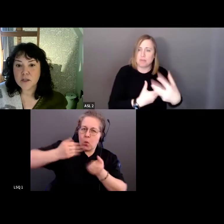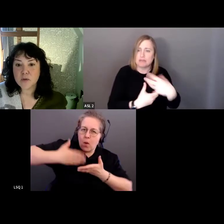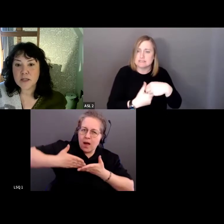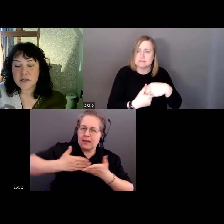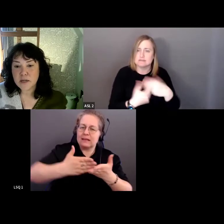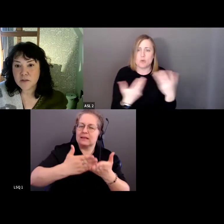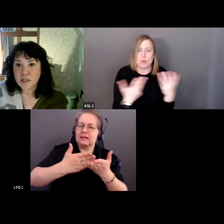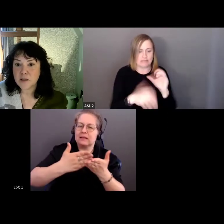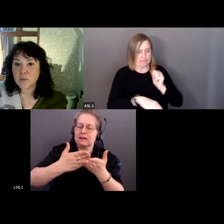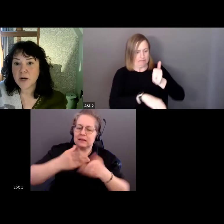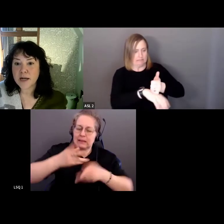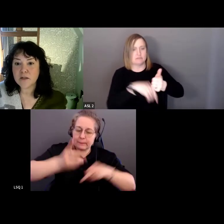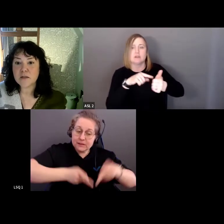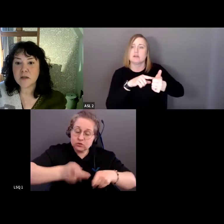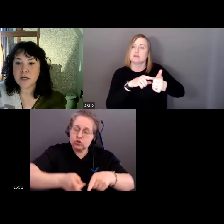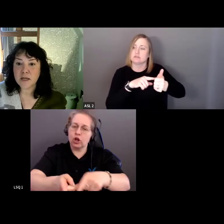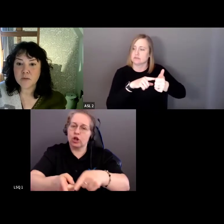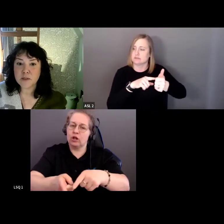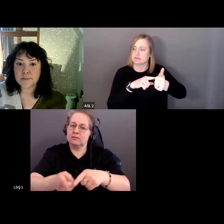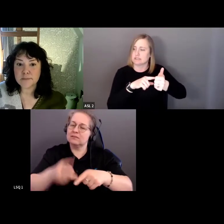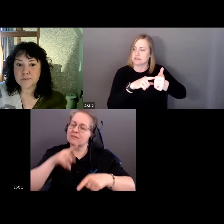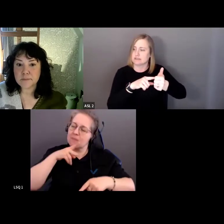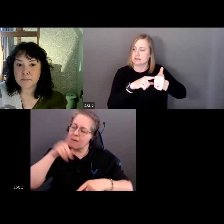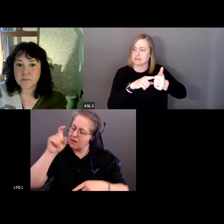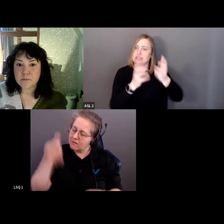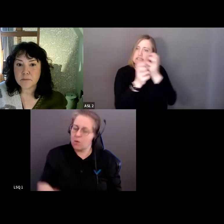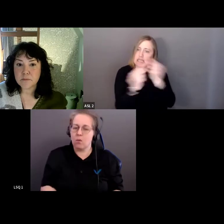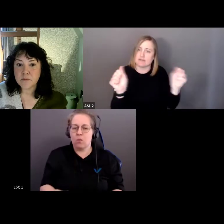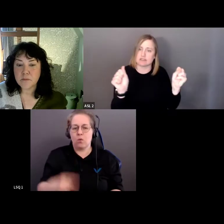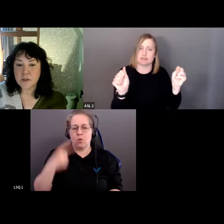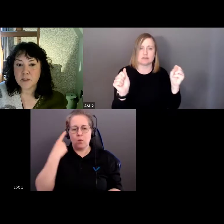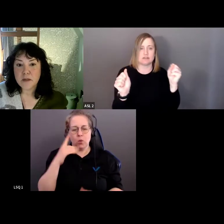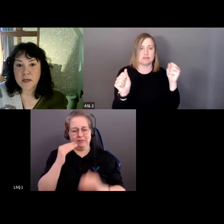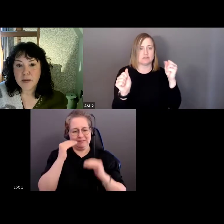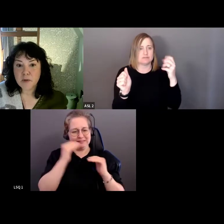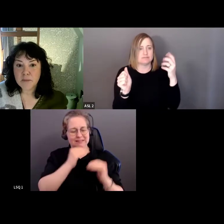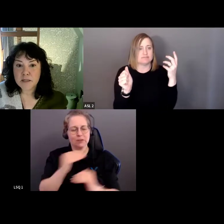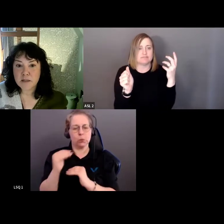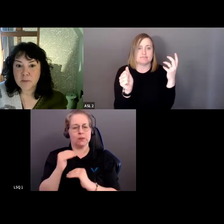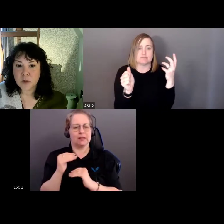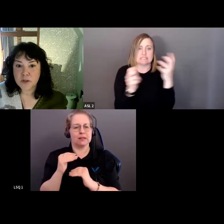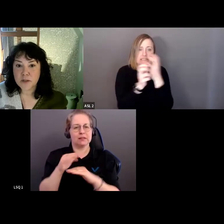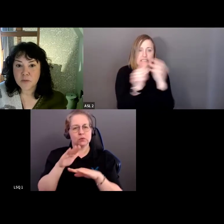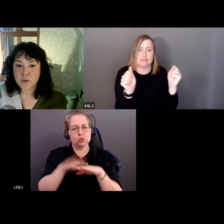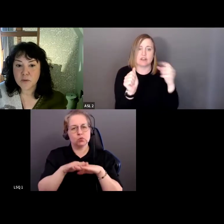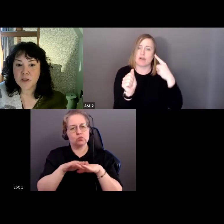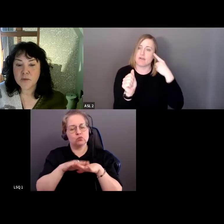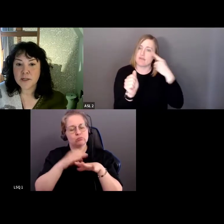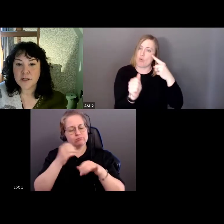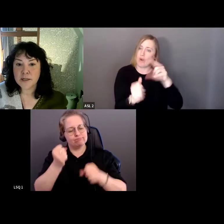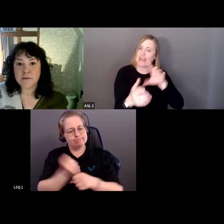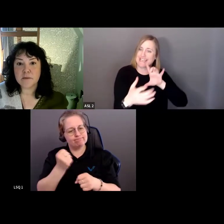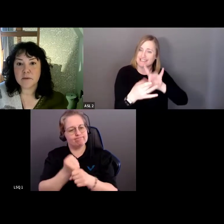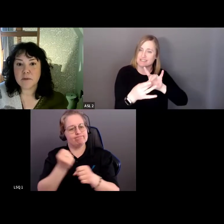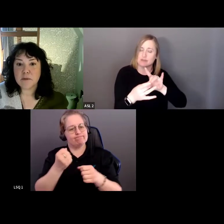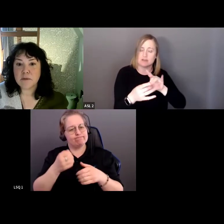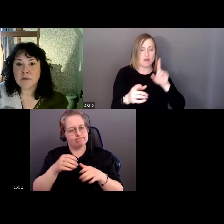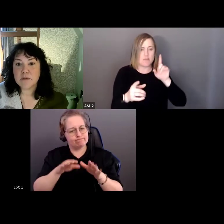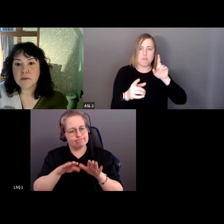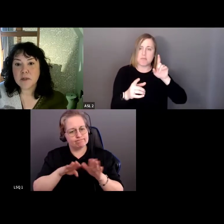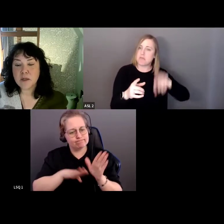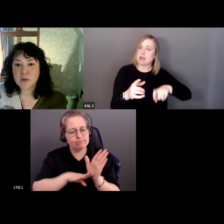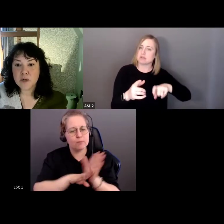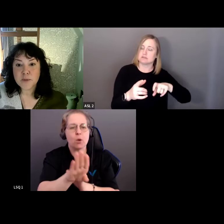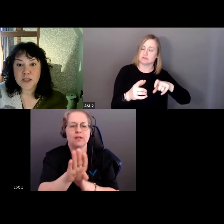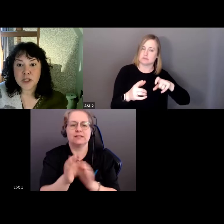place pour les participants? C'est essentiel pour créer de la sécurité dans notre pratique de l'engagement. Il